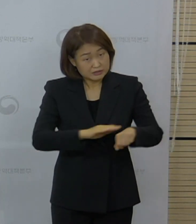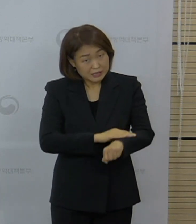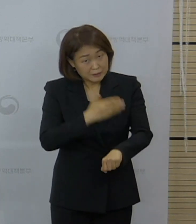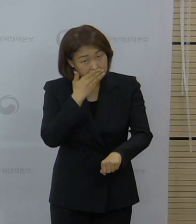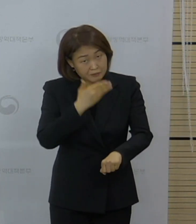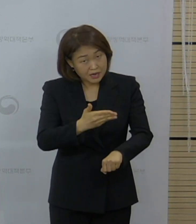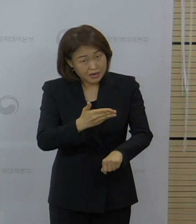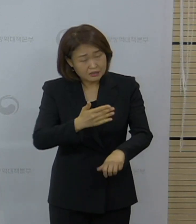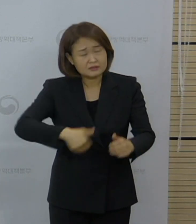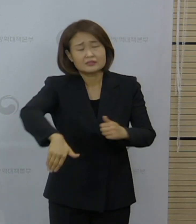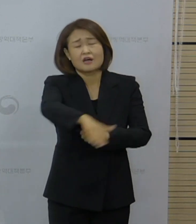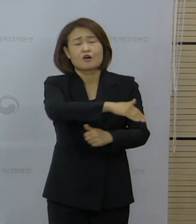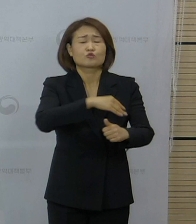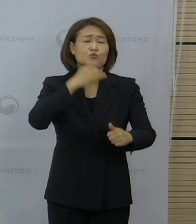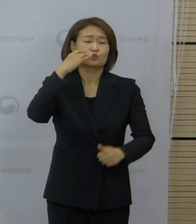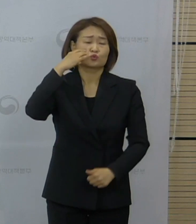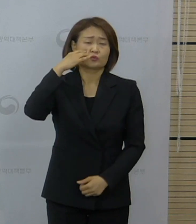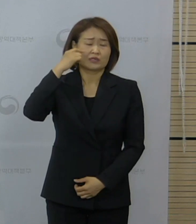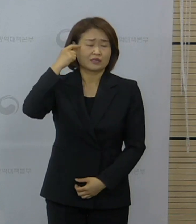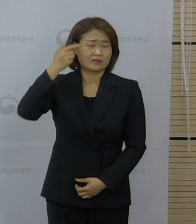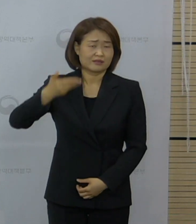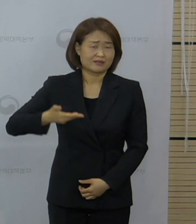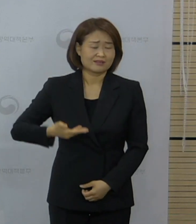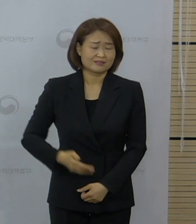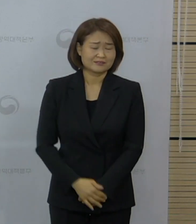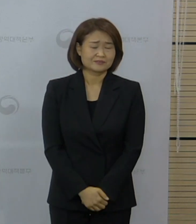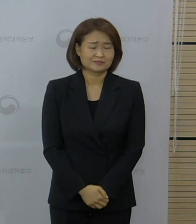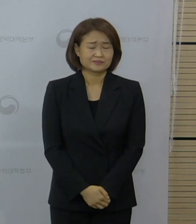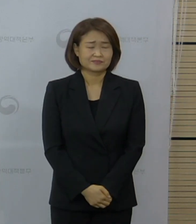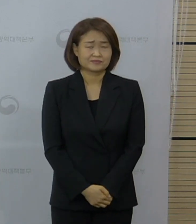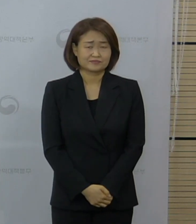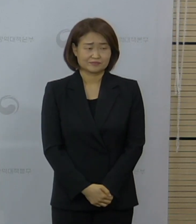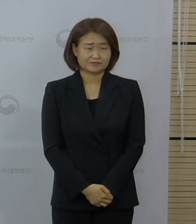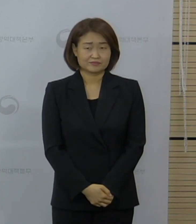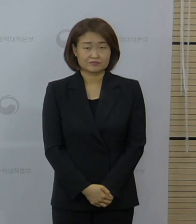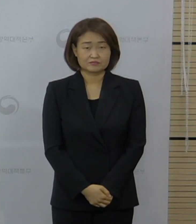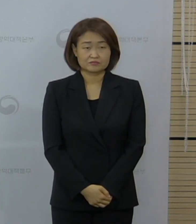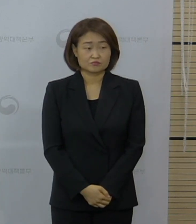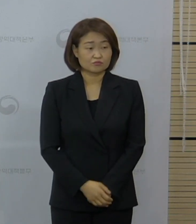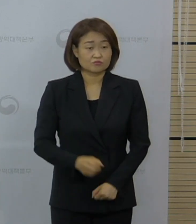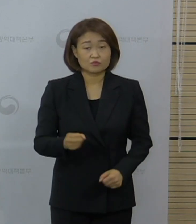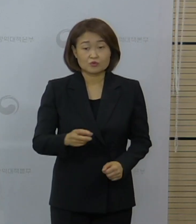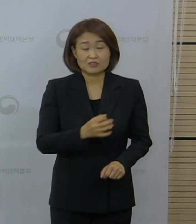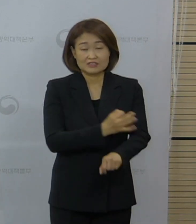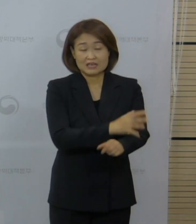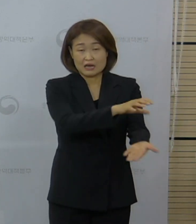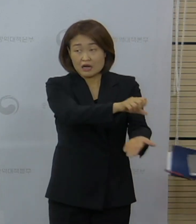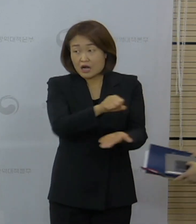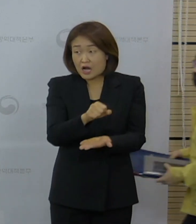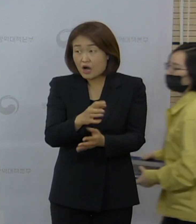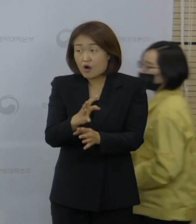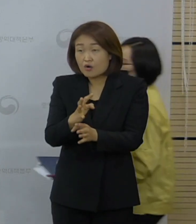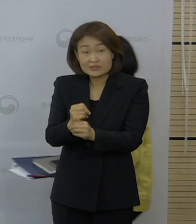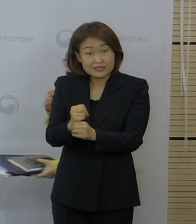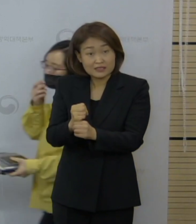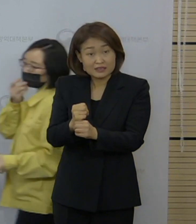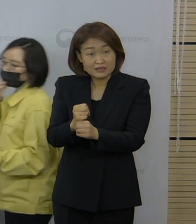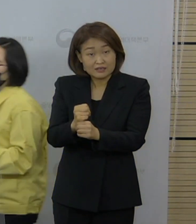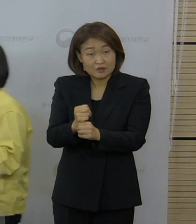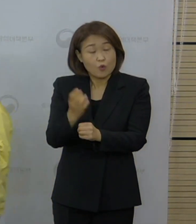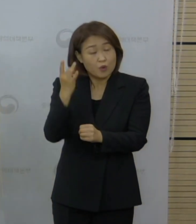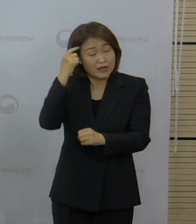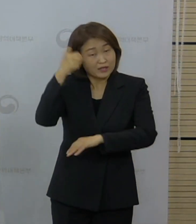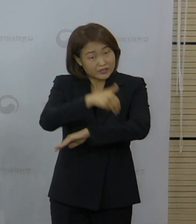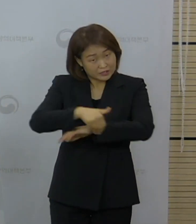상황에 대해서 진행 상황이 있으면 설명해달라고 했습니다. 또 도입 일정은 아직 변화한 내용은 없는지에